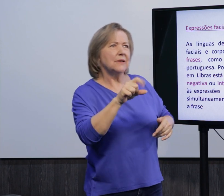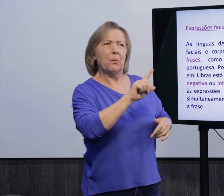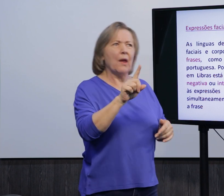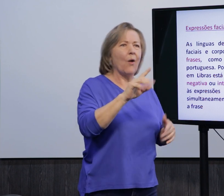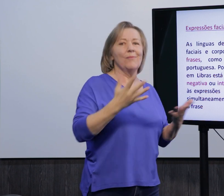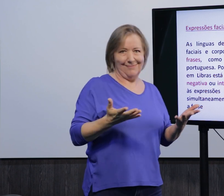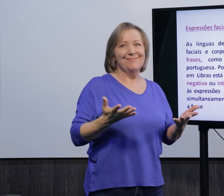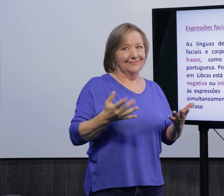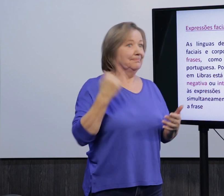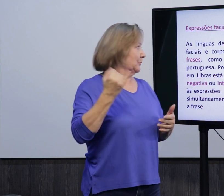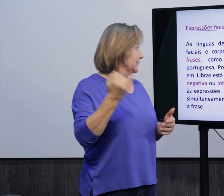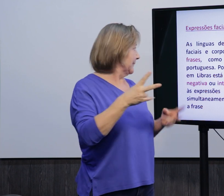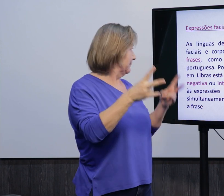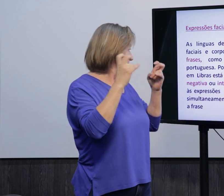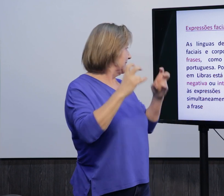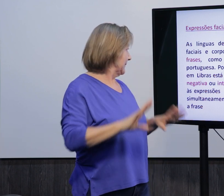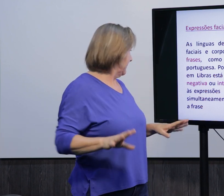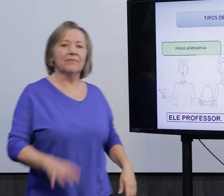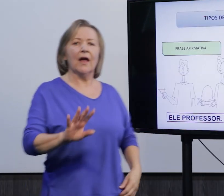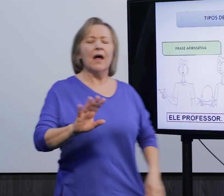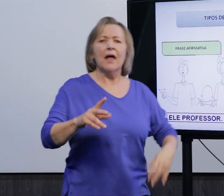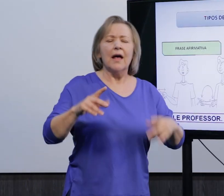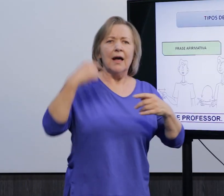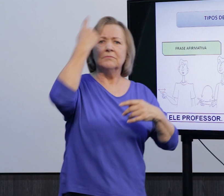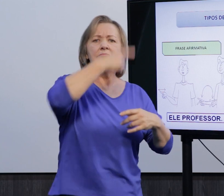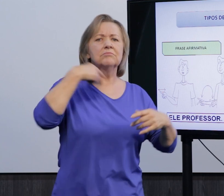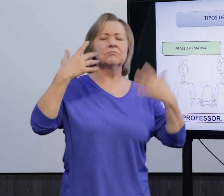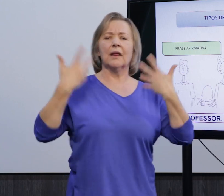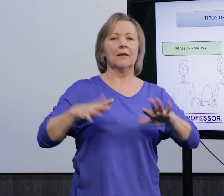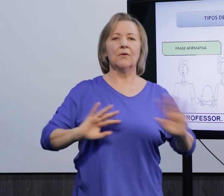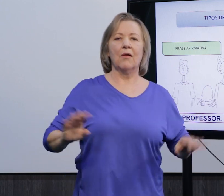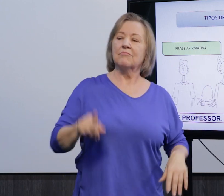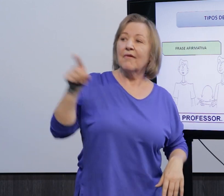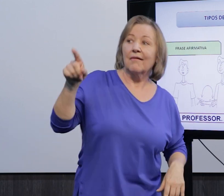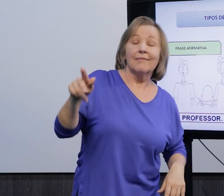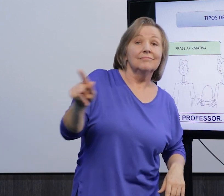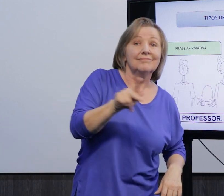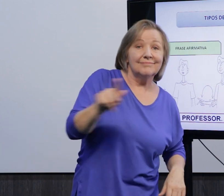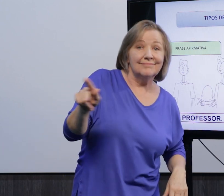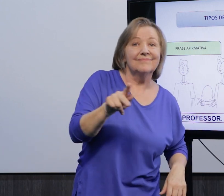importante, né, né, ter essa percepção também. Na expressão natural, né, ah, ele é professor,